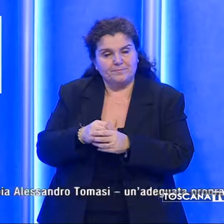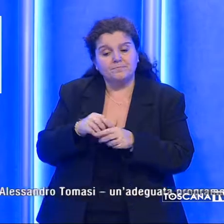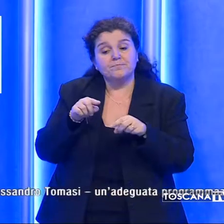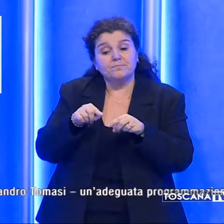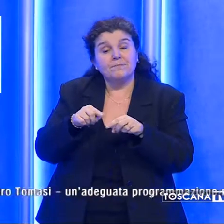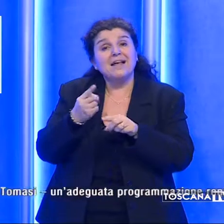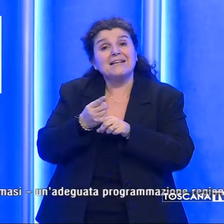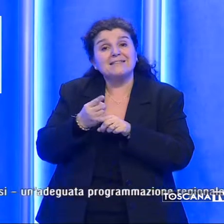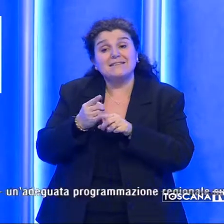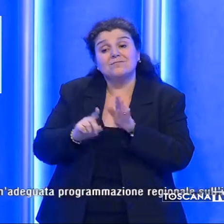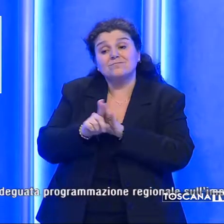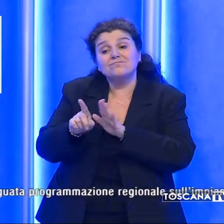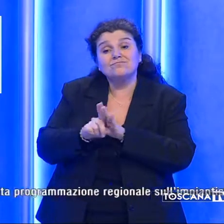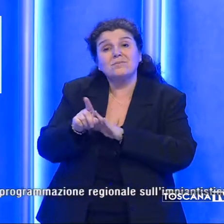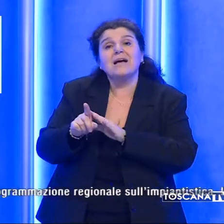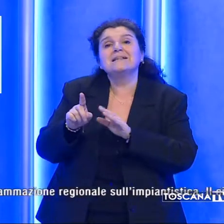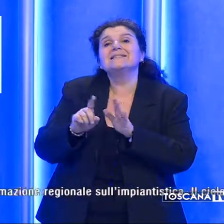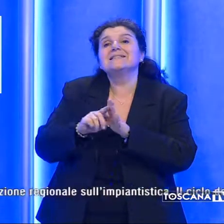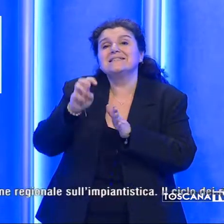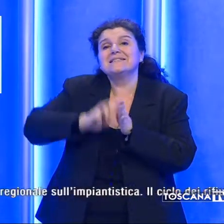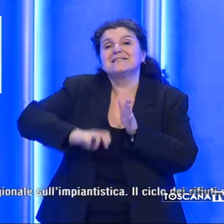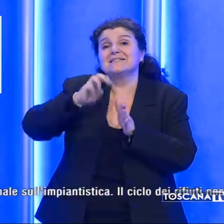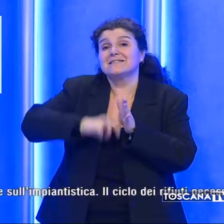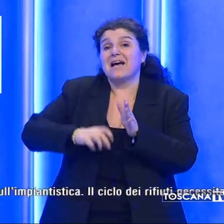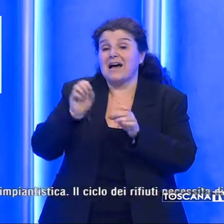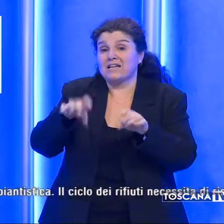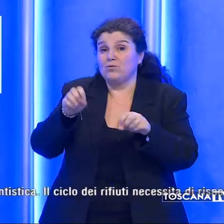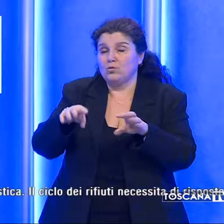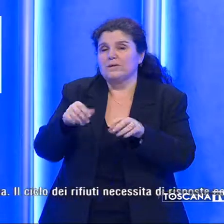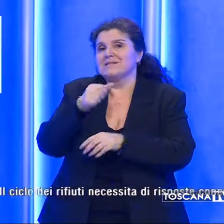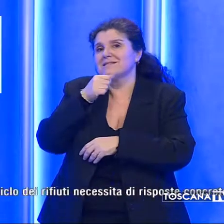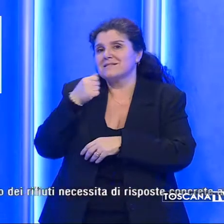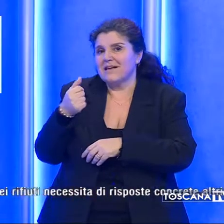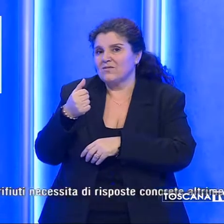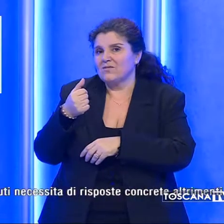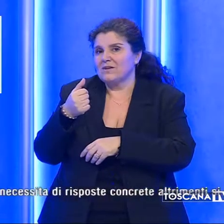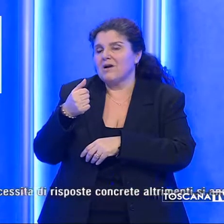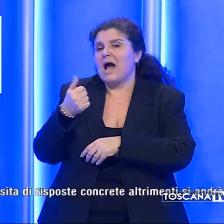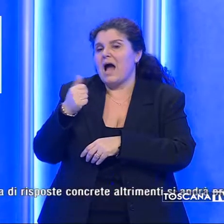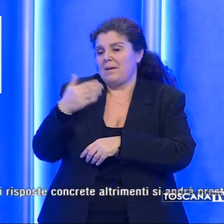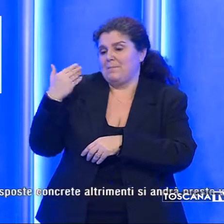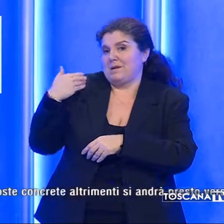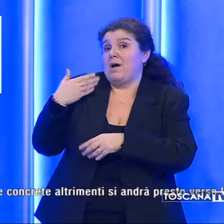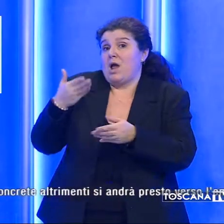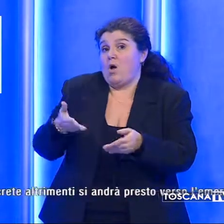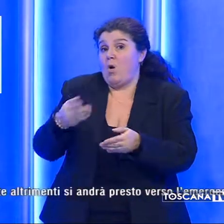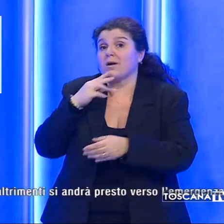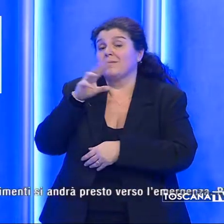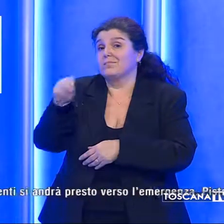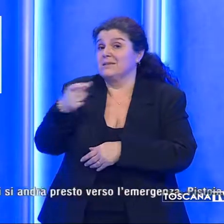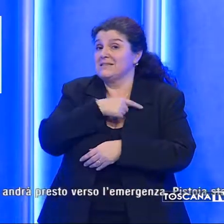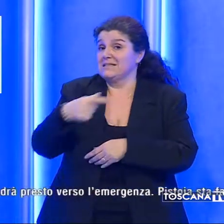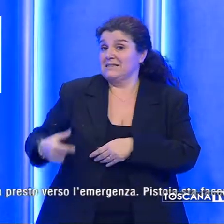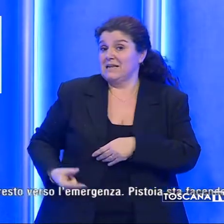cui derivano le tariffe dei rifiuti. Occorreva e occorre, dice il sindaco di Pistoia Alessandro